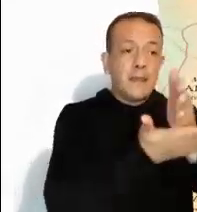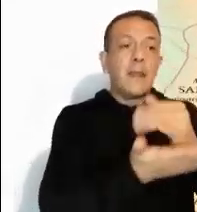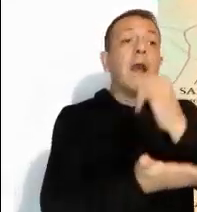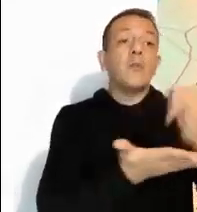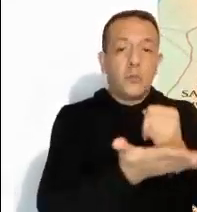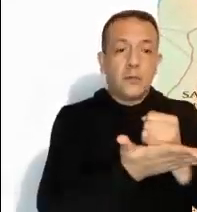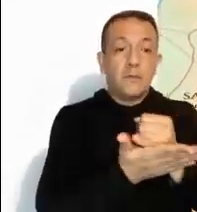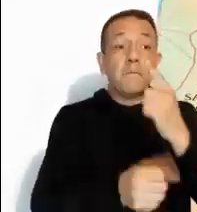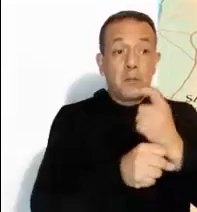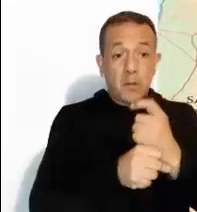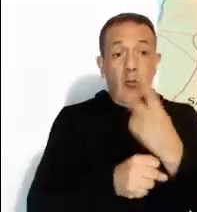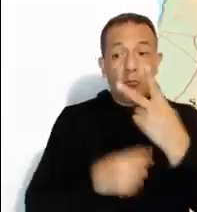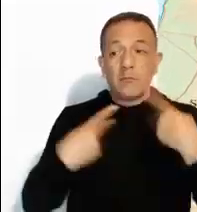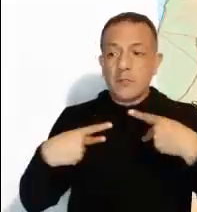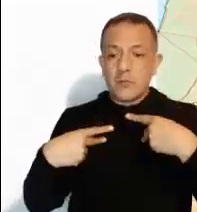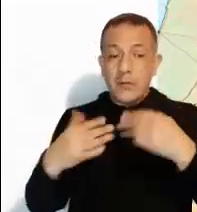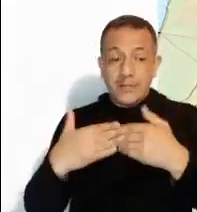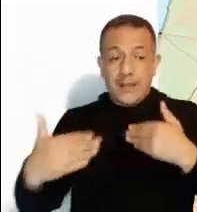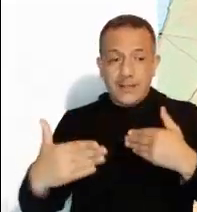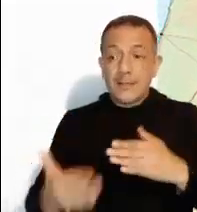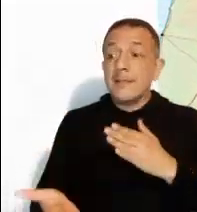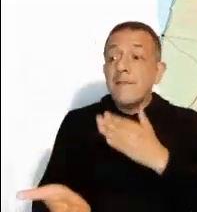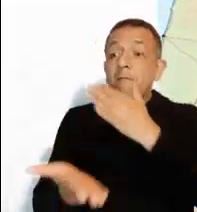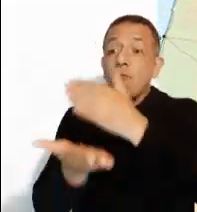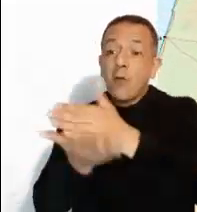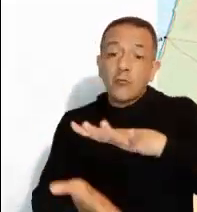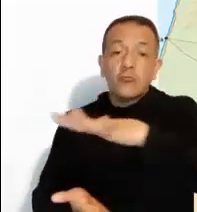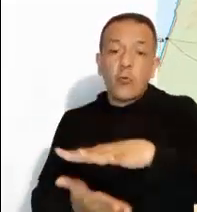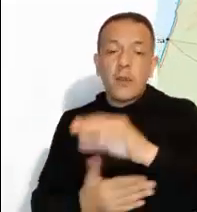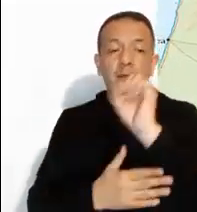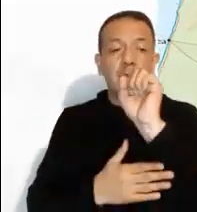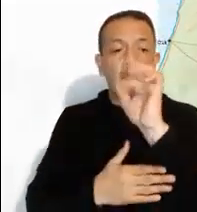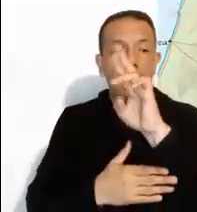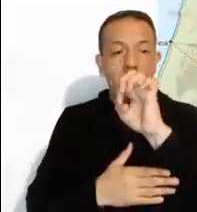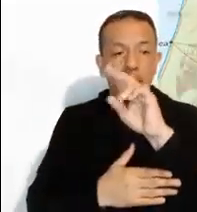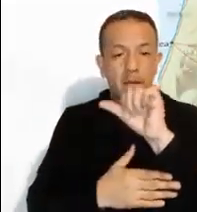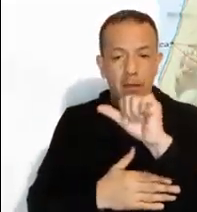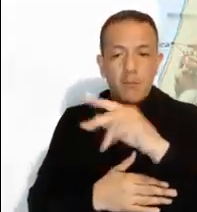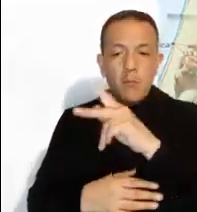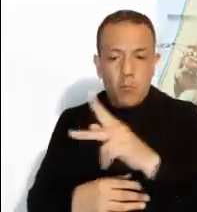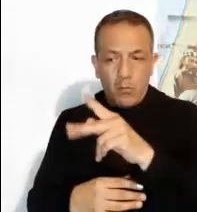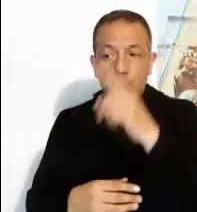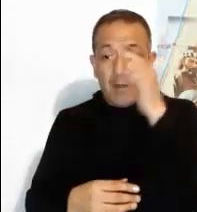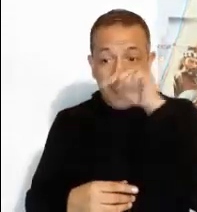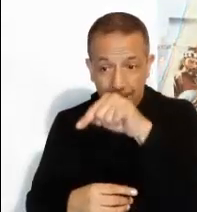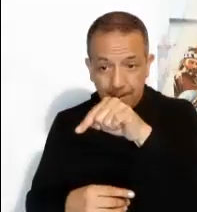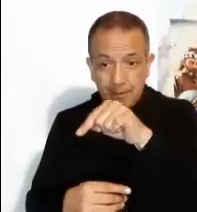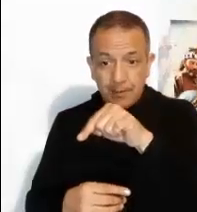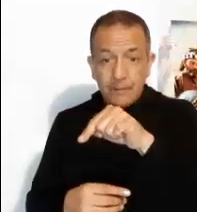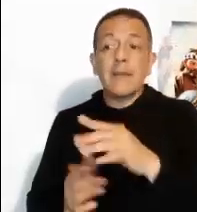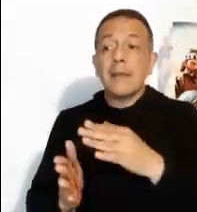Envió mensajeros por delante y ellos fueron a una aldea de Samaria para conseguirle alojamiento.